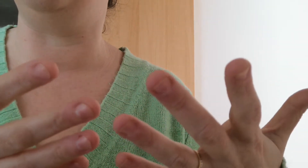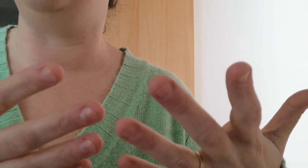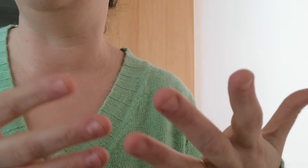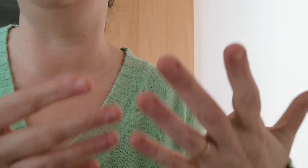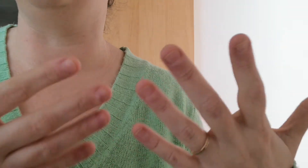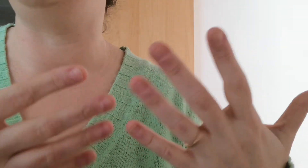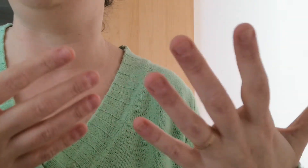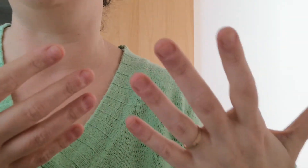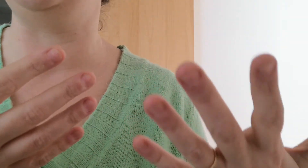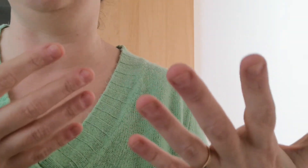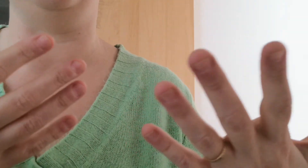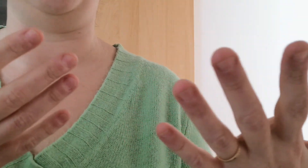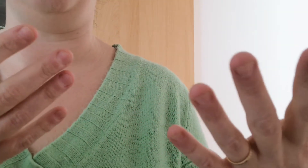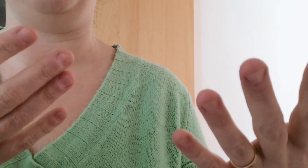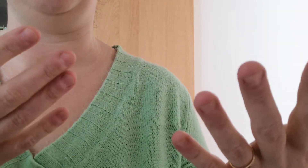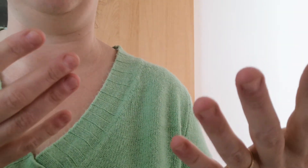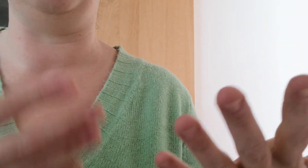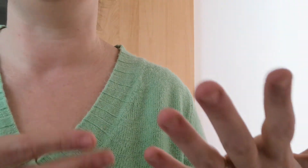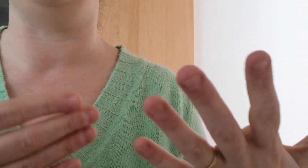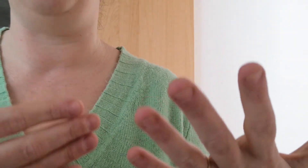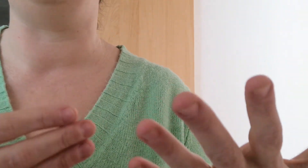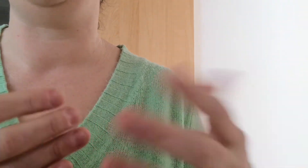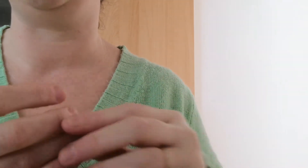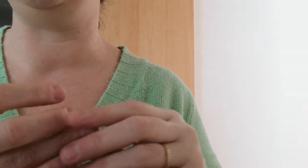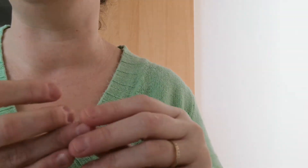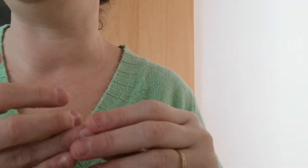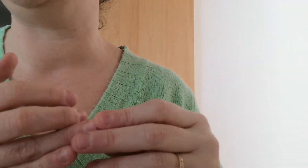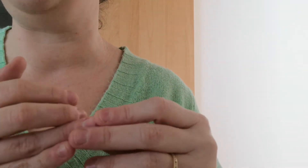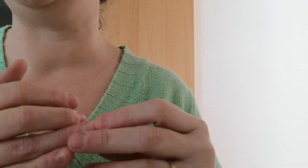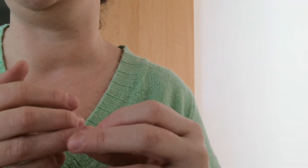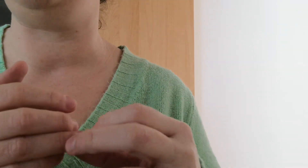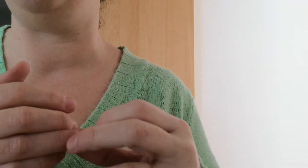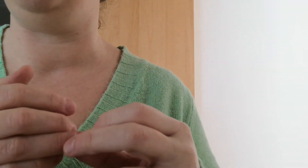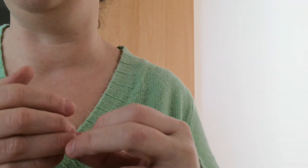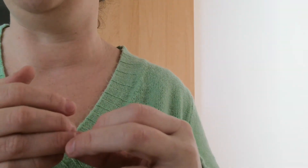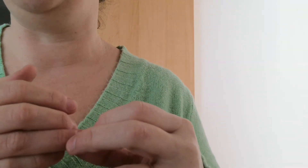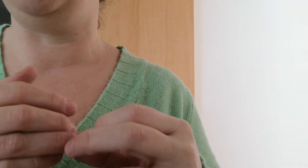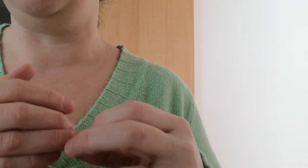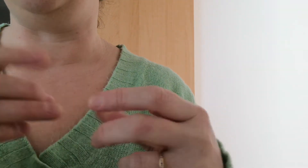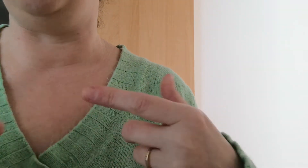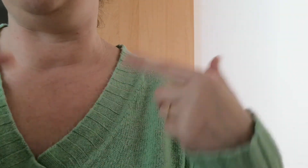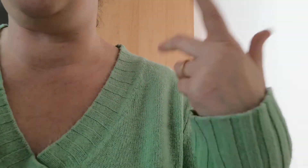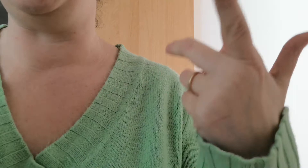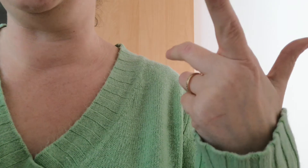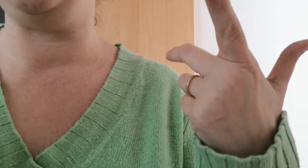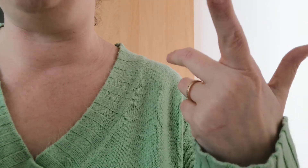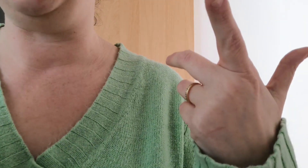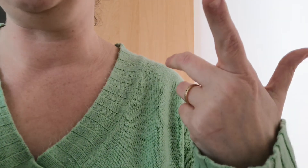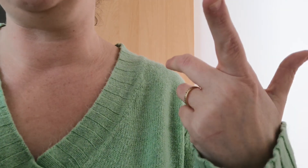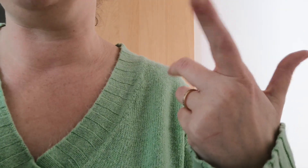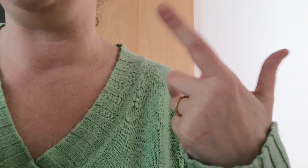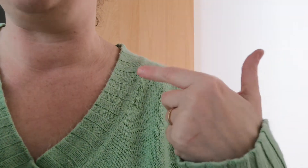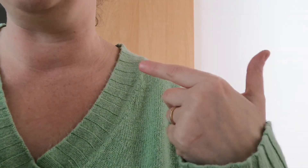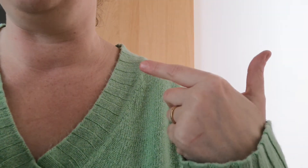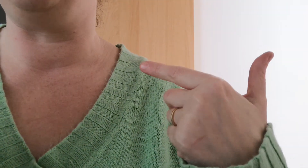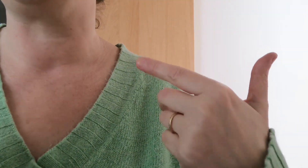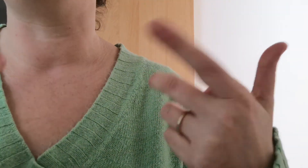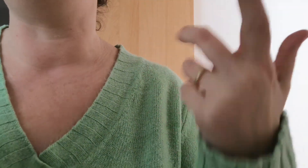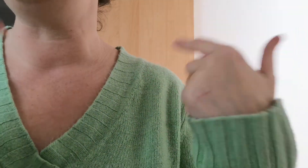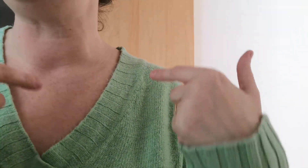dans leur maison de chat en fait parce qu'on va leur faire quasiment 100 mètres carrés pour aménager en face la maison plus